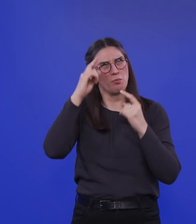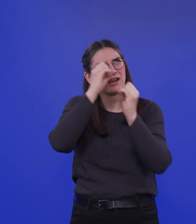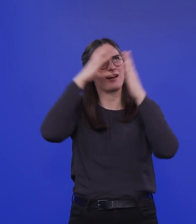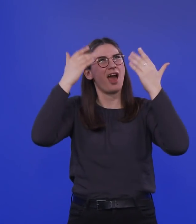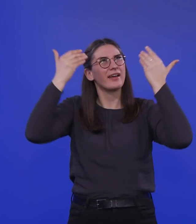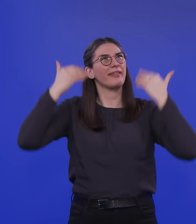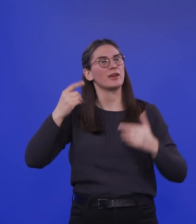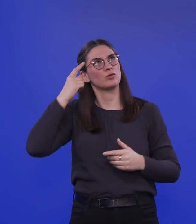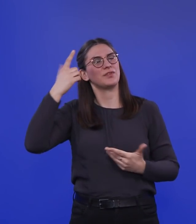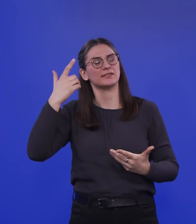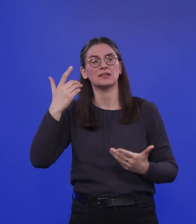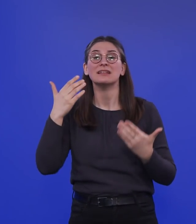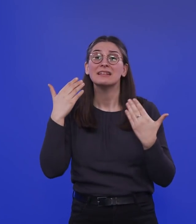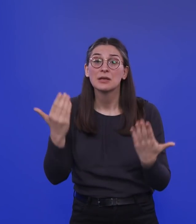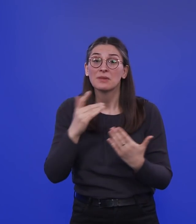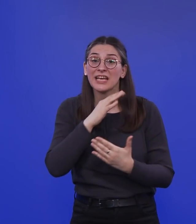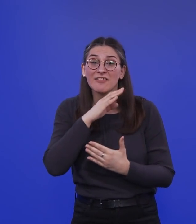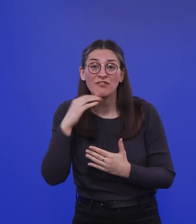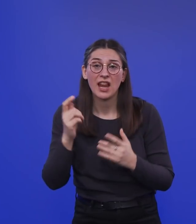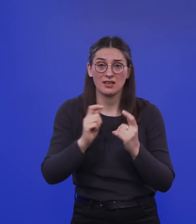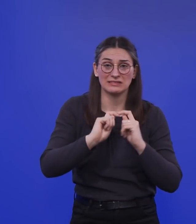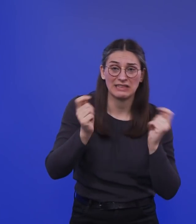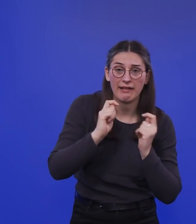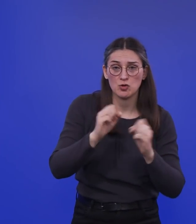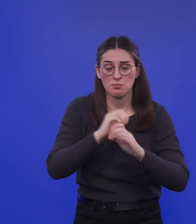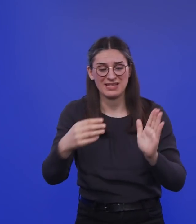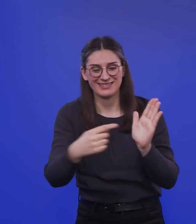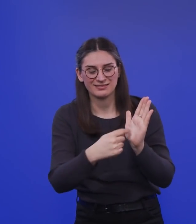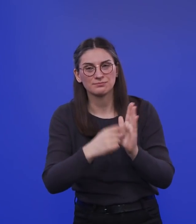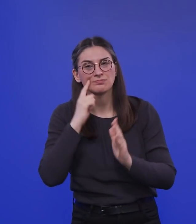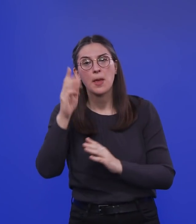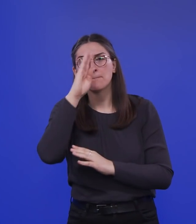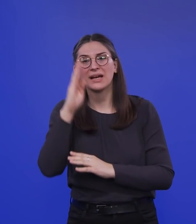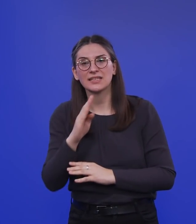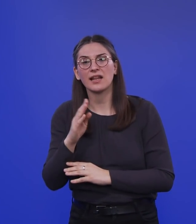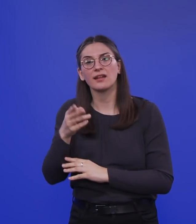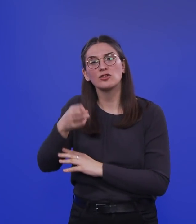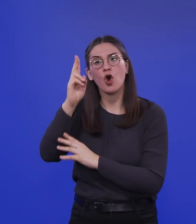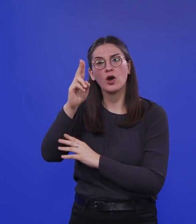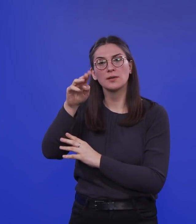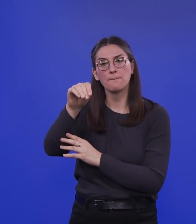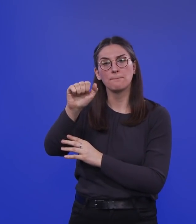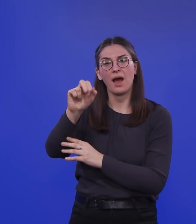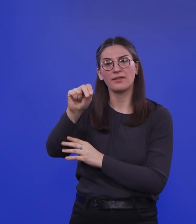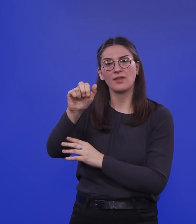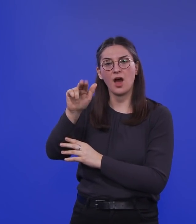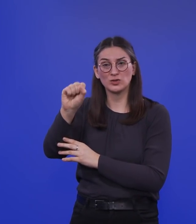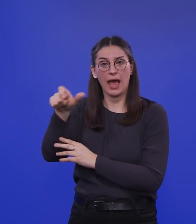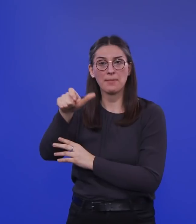Es gab ziemlich viele Schlagzeilen über Manaus, über diese Stadt im Bundesstaat Amazonas in Brasilien. In der Frage,